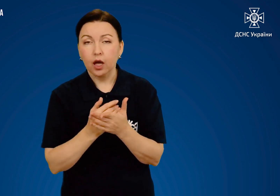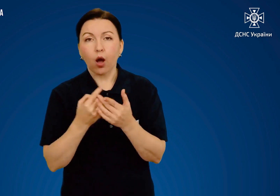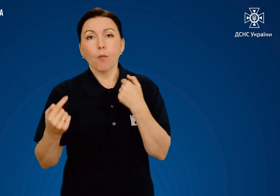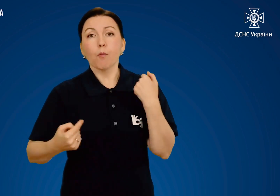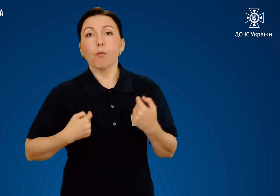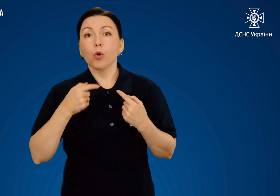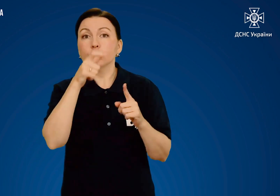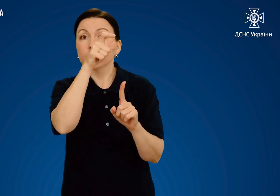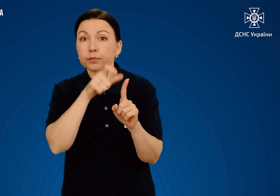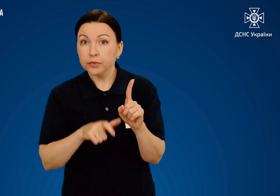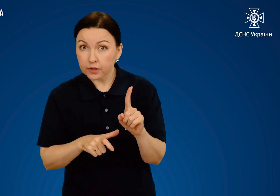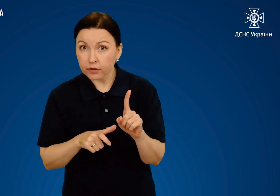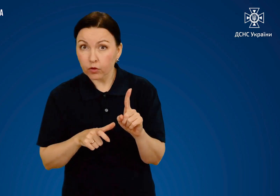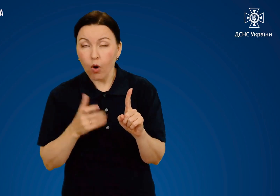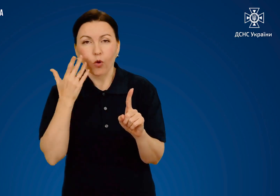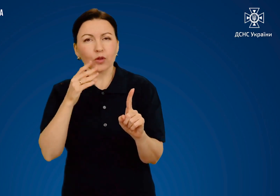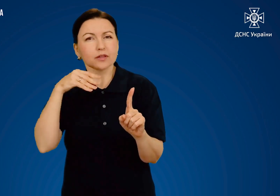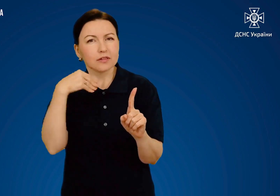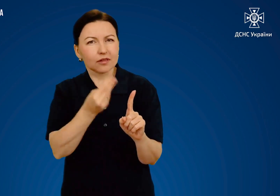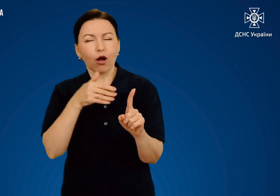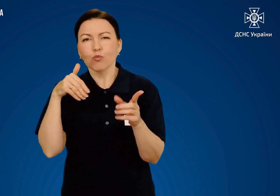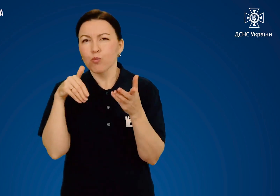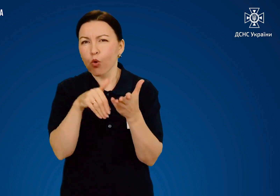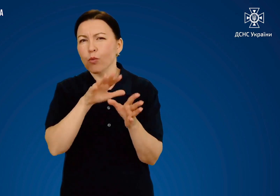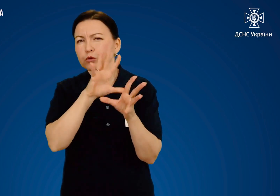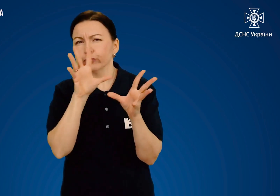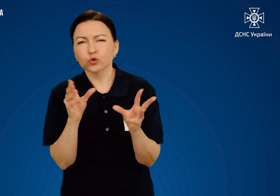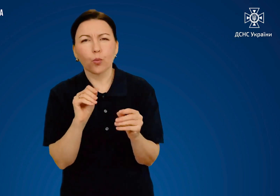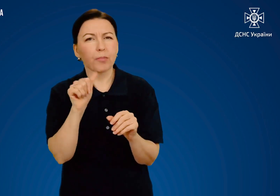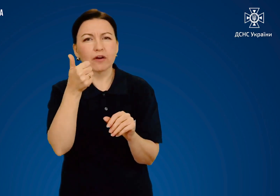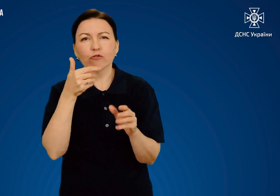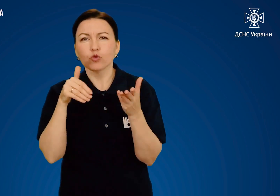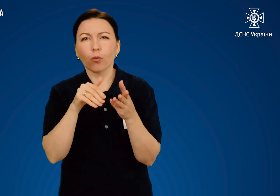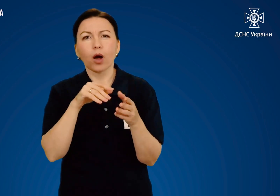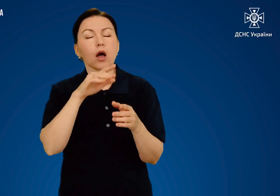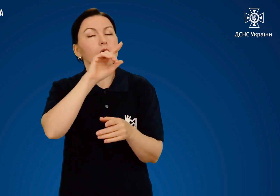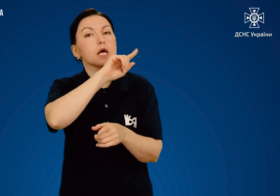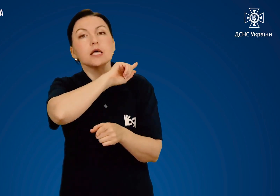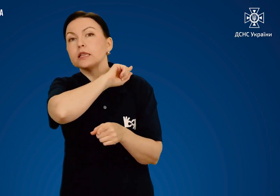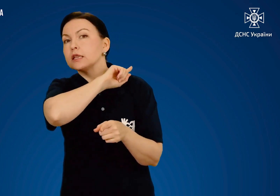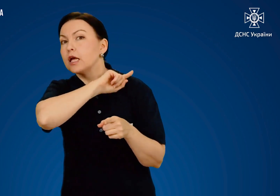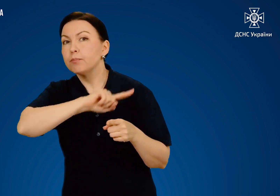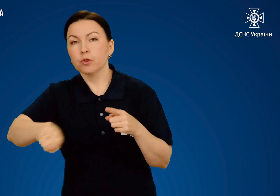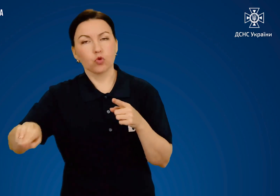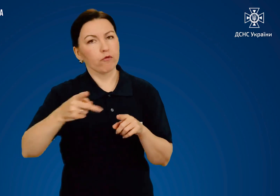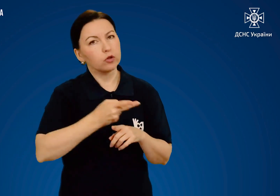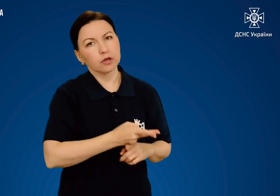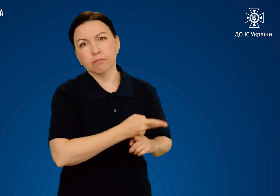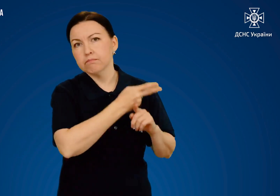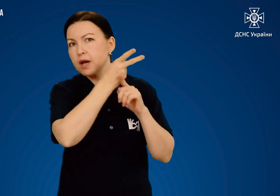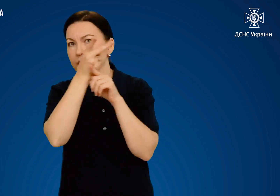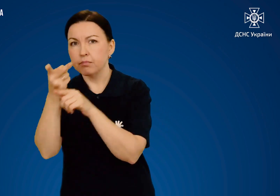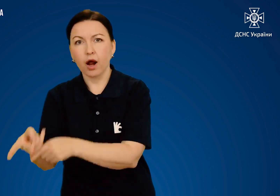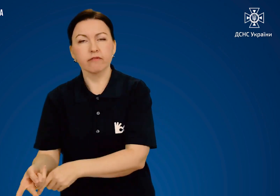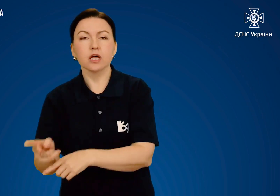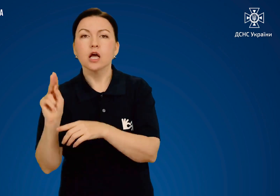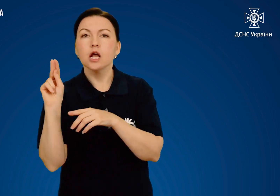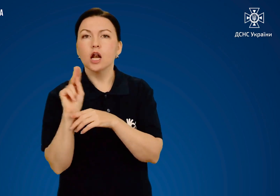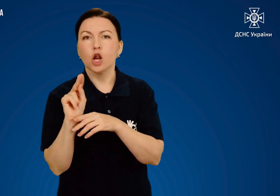ступенів, потерпілого після надання йому першої допомоги необхідно терміново переправити у